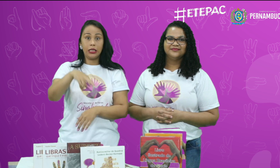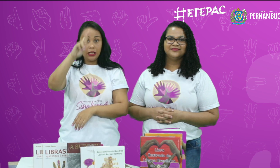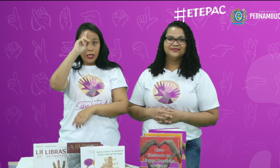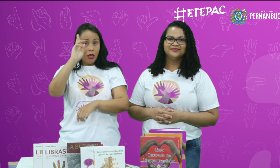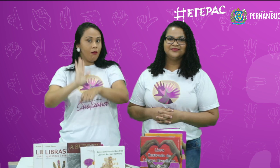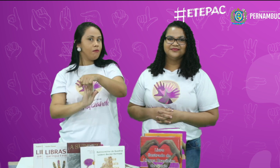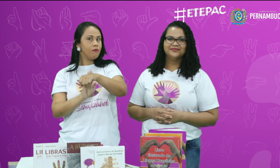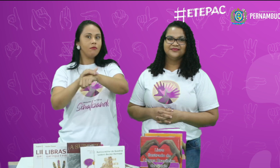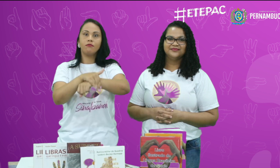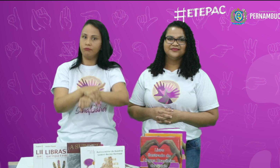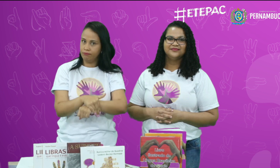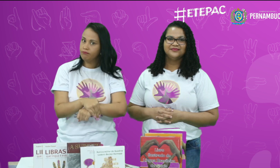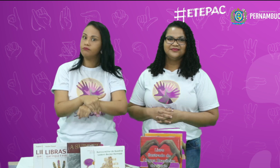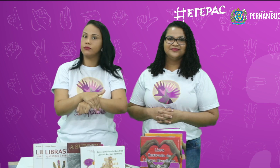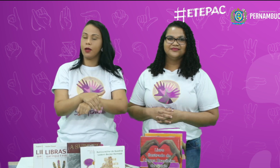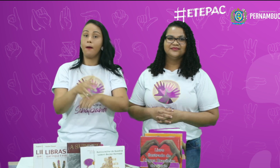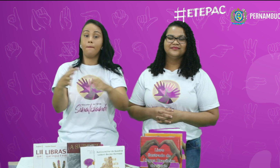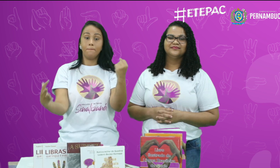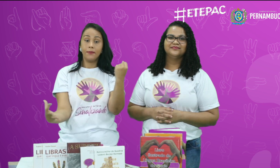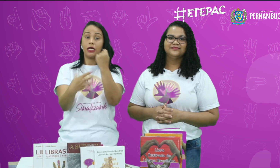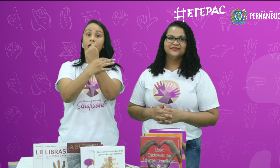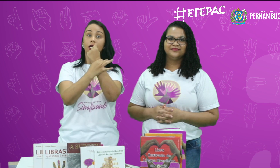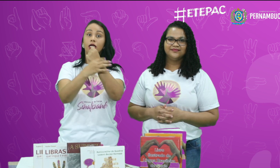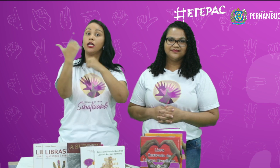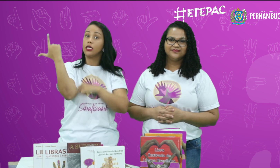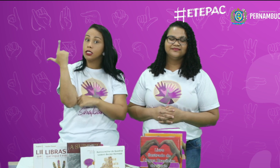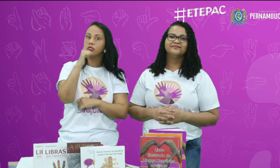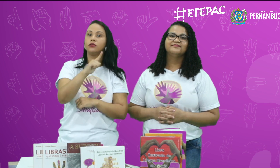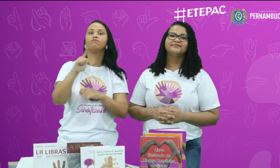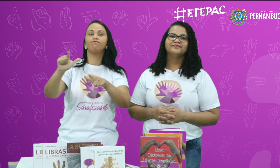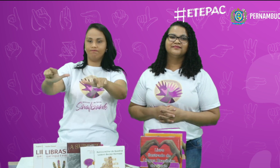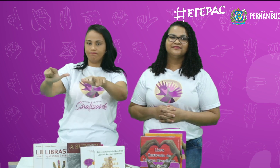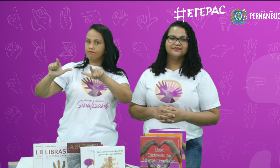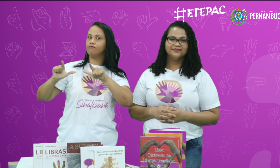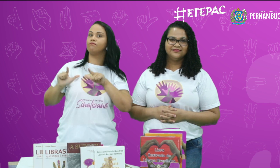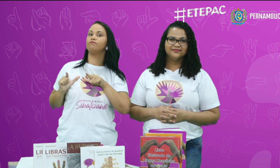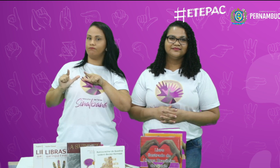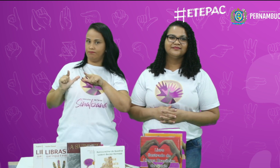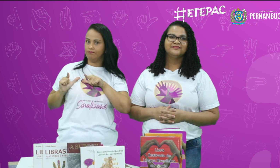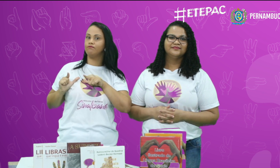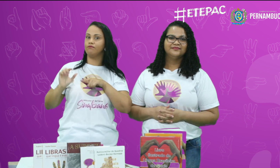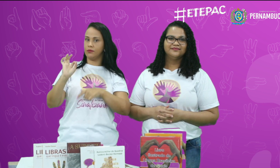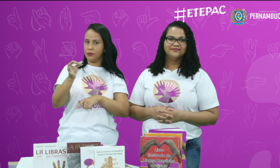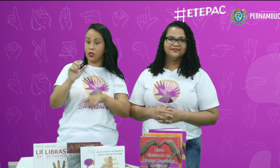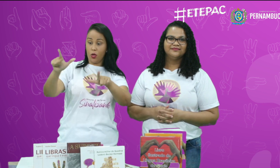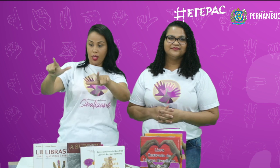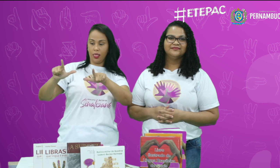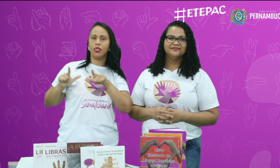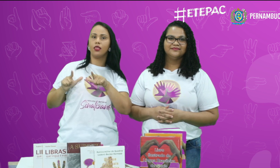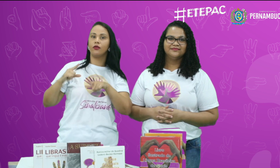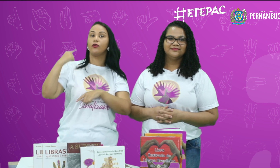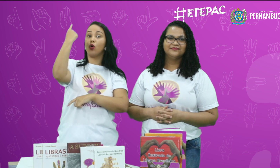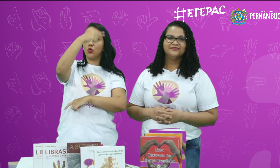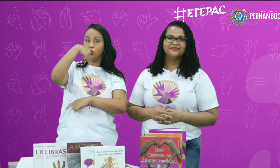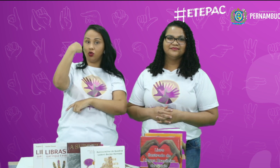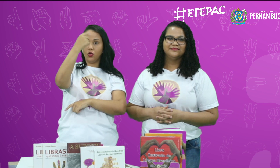até meia-noite, para garantir o seu certificado, certo? De